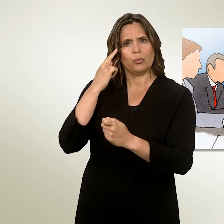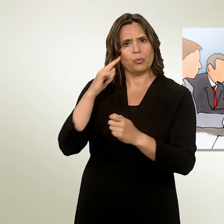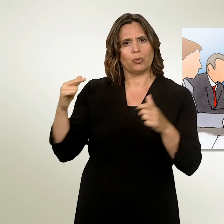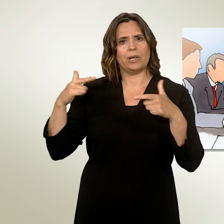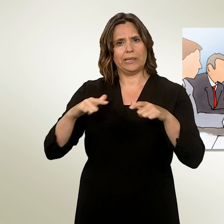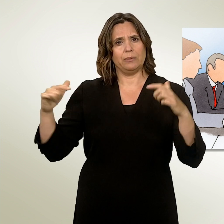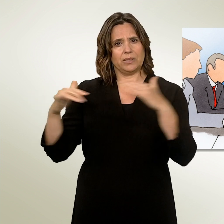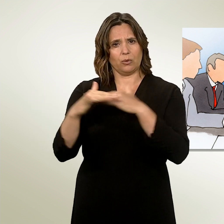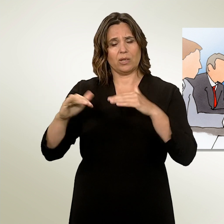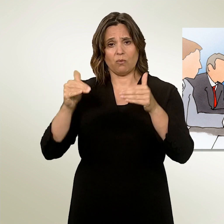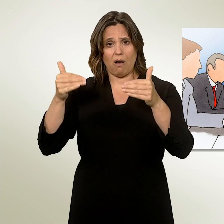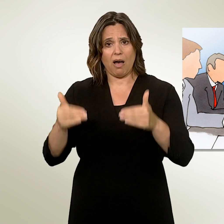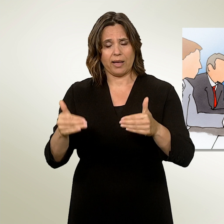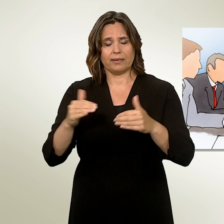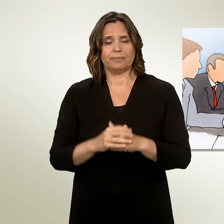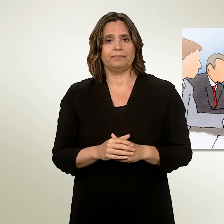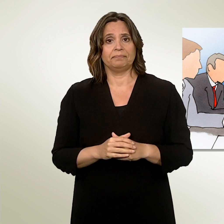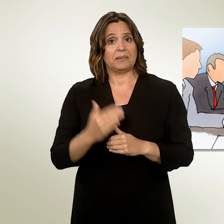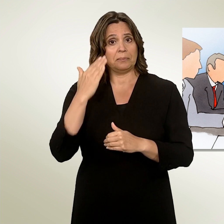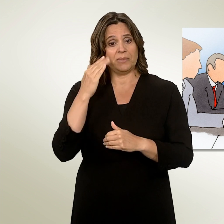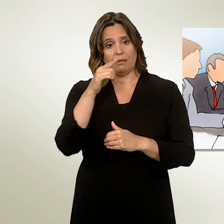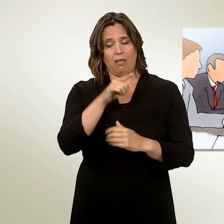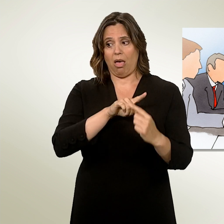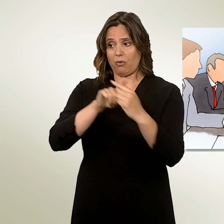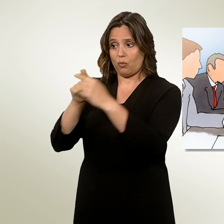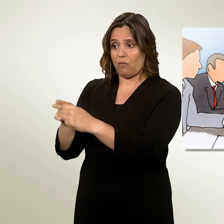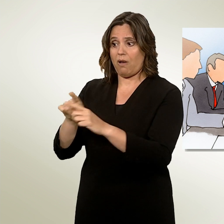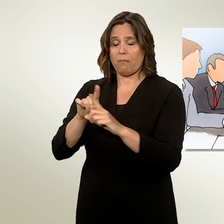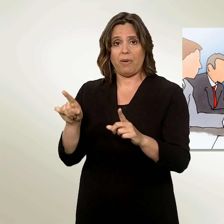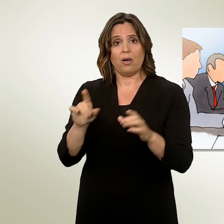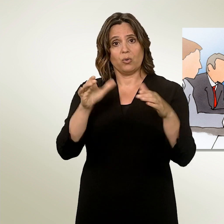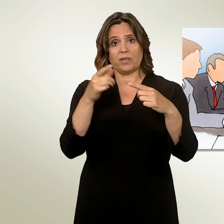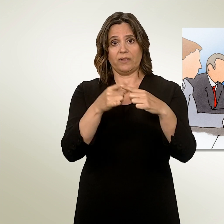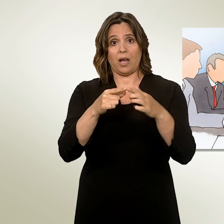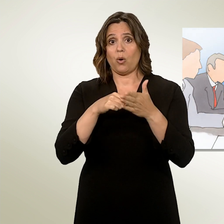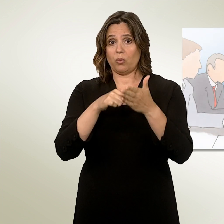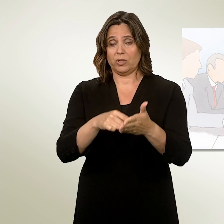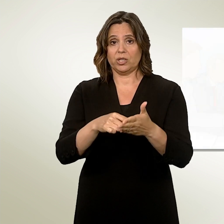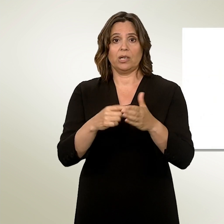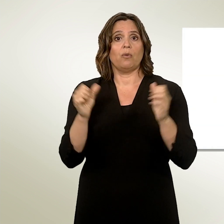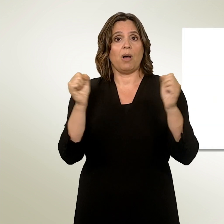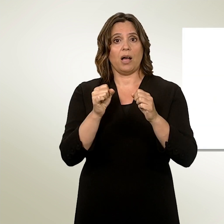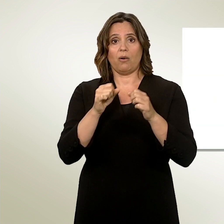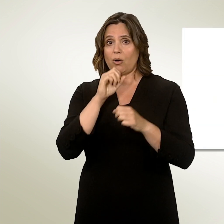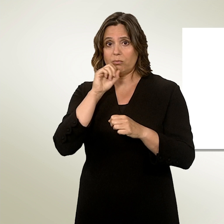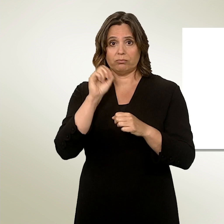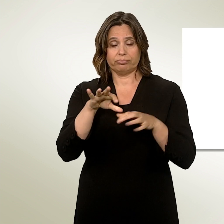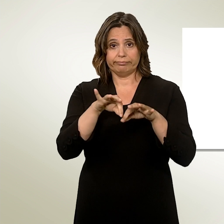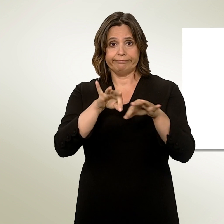circulation des personnes. S'il n'y parvient pas, le Conseil fédéral devra dénoncer l'accord. Le Conseil fédéral n'a en outre pas le